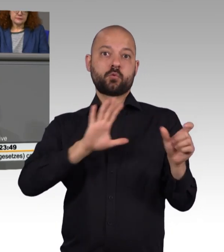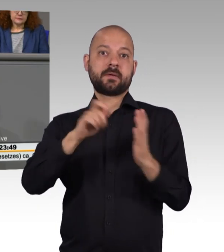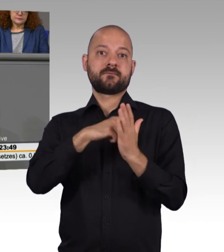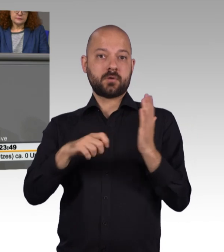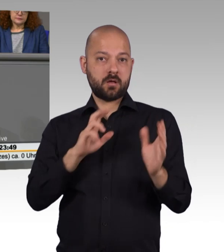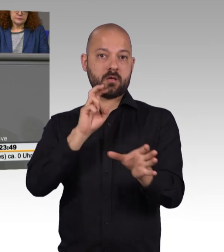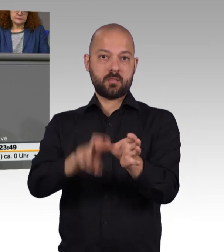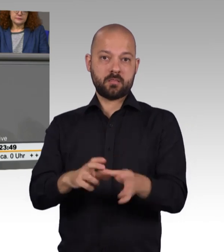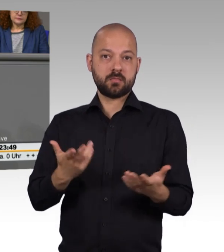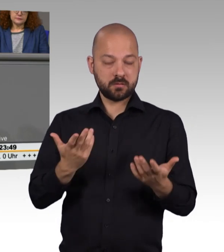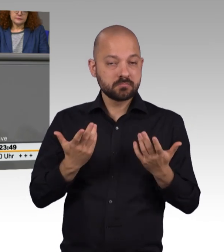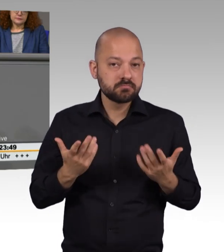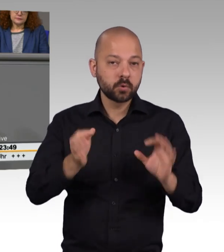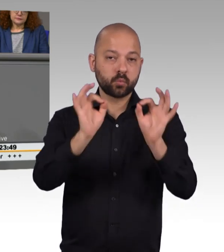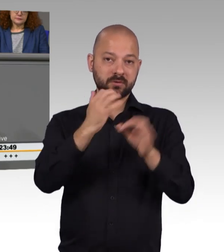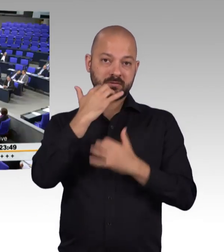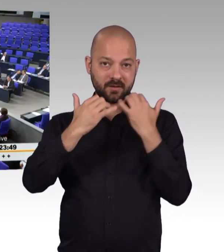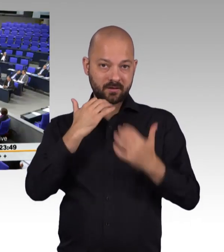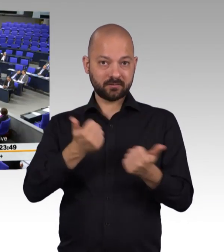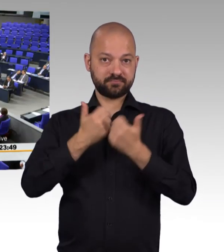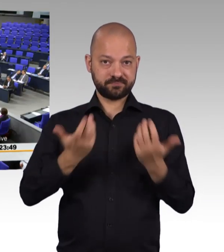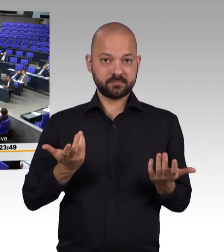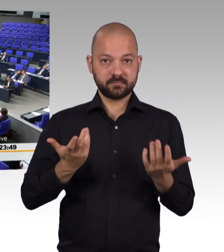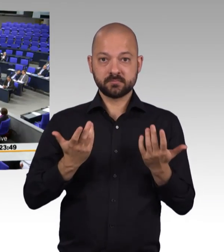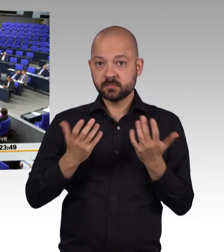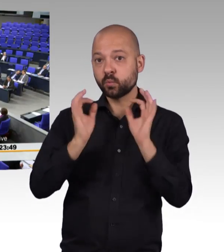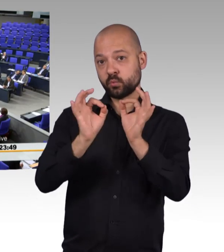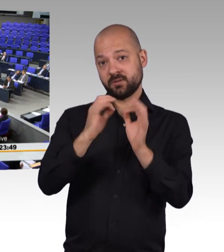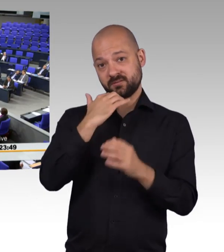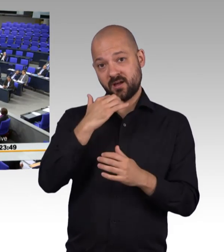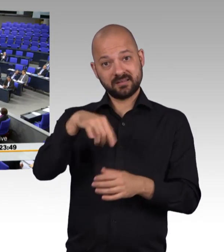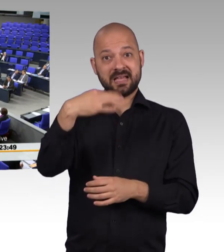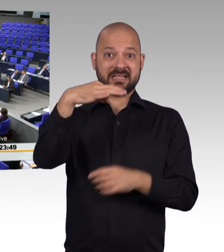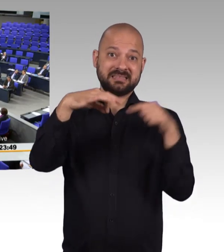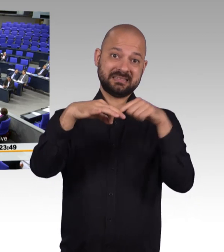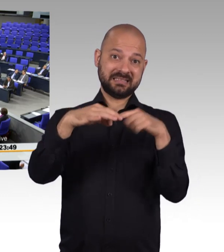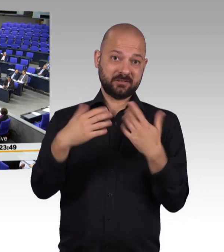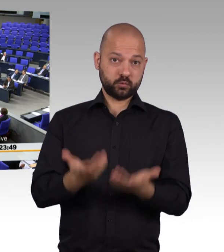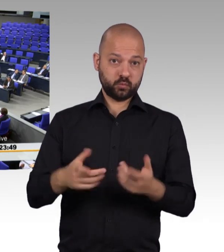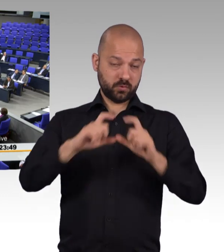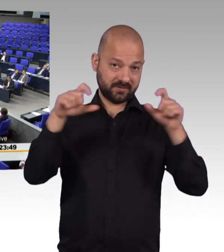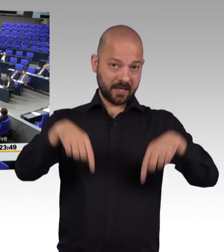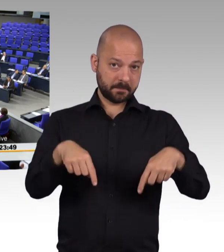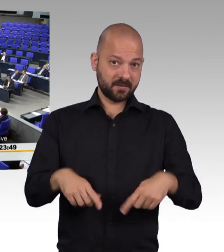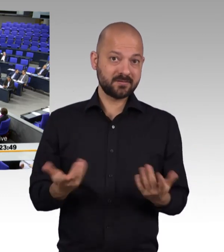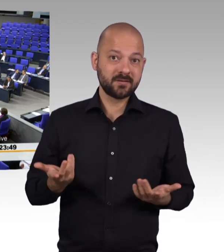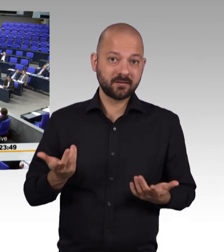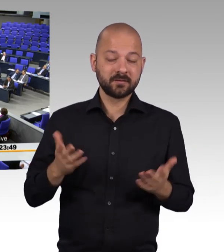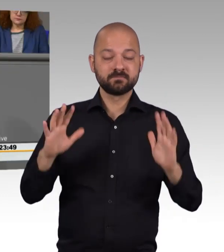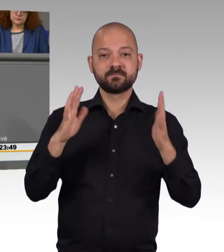die einzig gute Nachricht im Zusammenhang mit der Beratung dieses Gesetzesentwurfs. Die Maßnahmen, die Sie nach wie